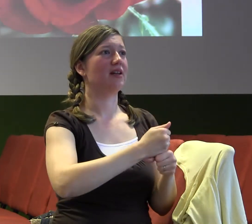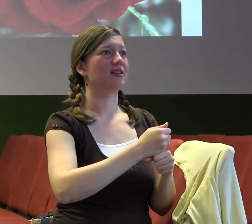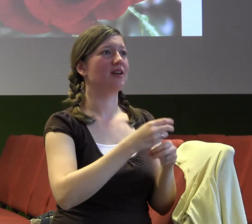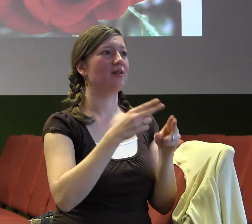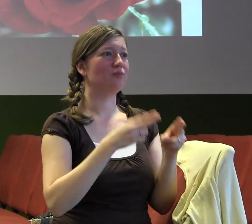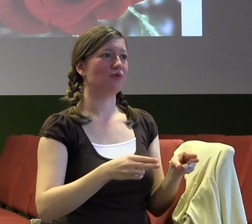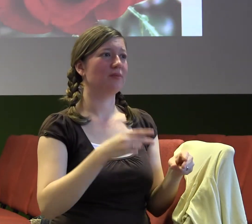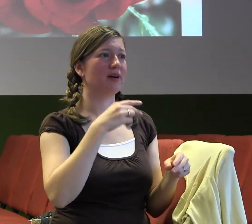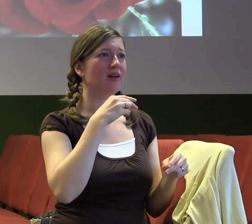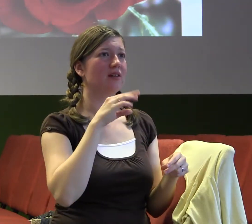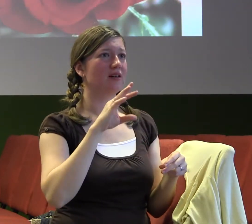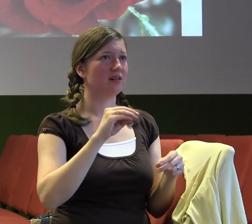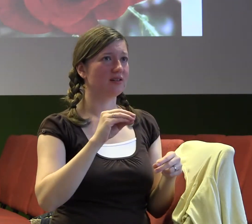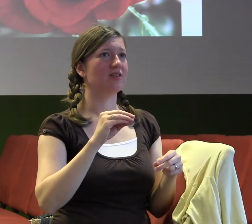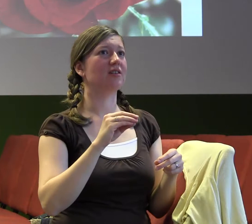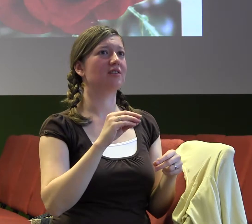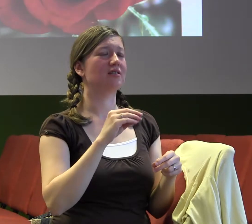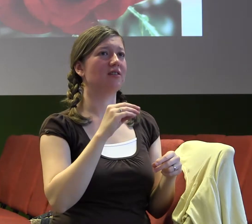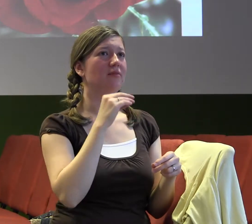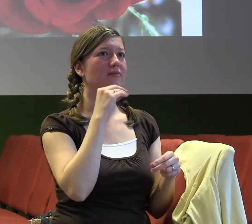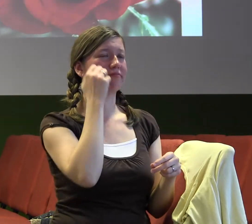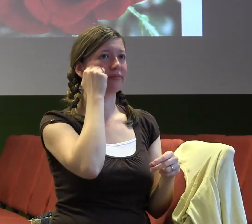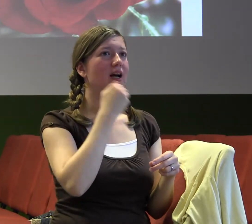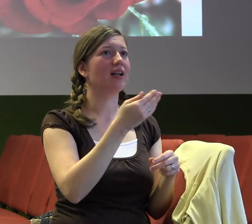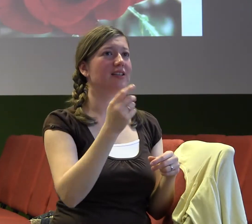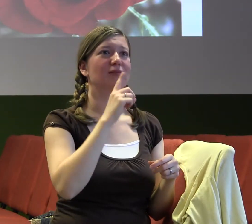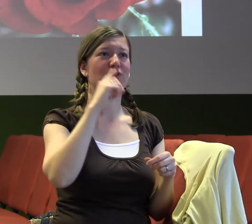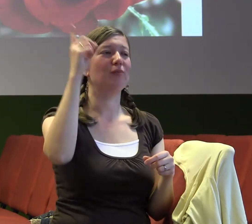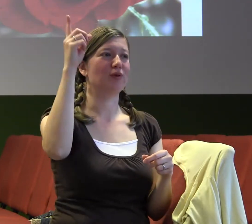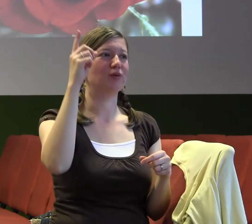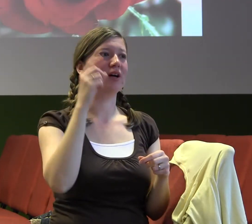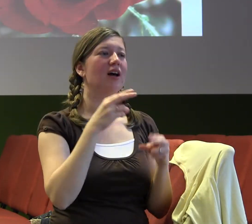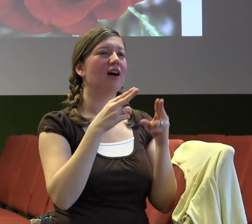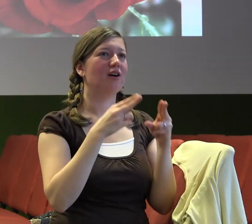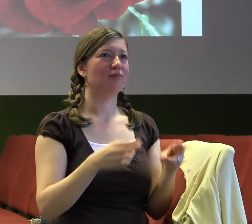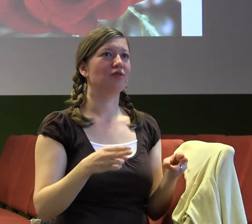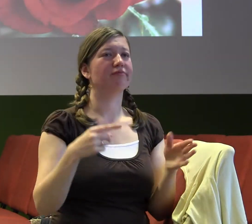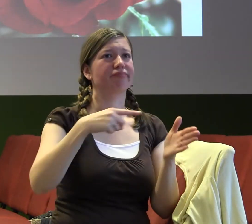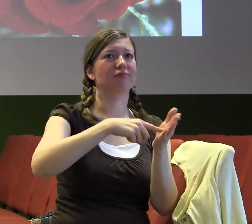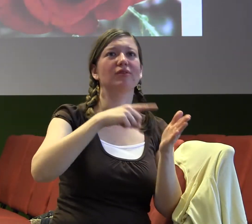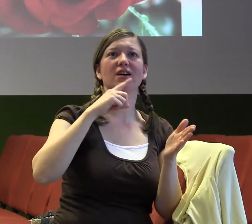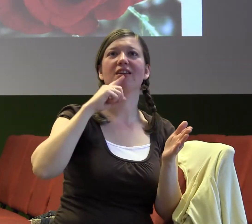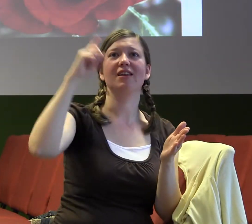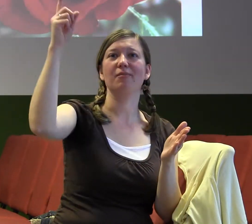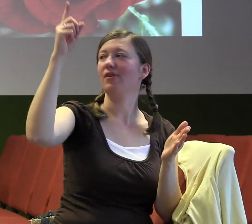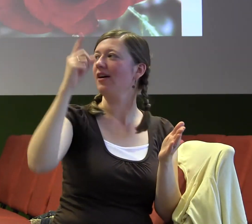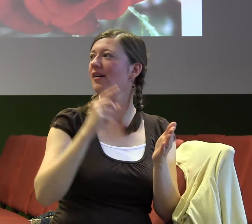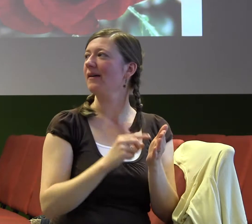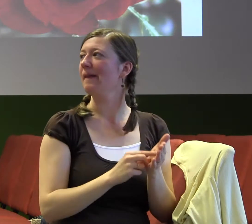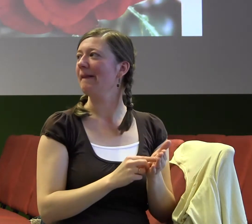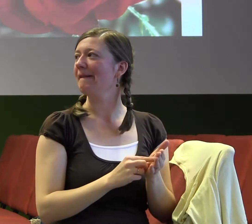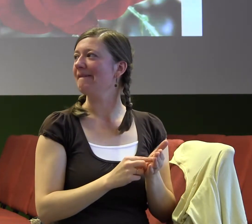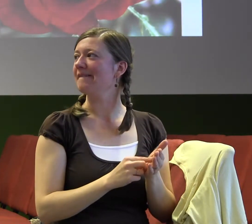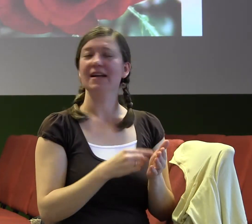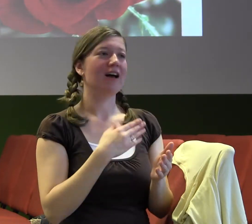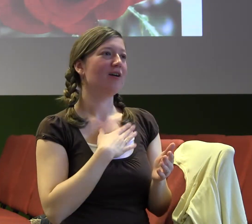je nevěřící, je věřící ještě ani ne rok a je introvert. To znamená, že není